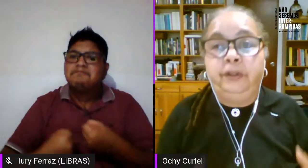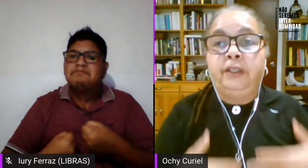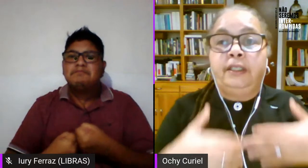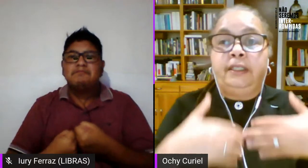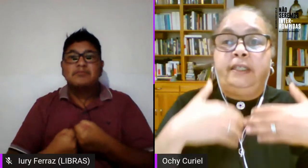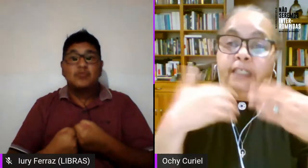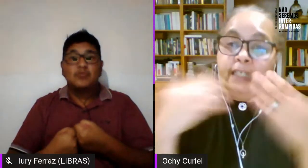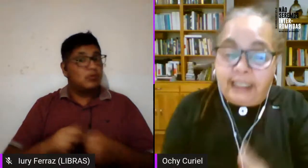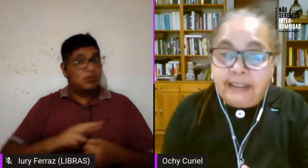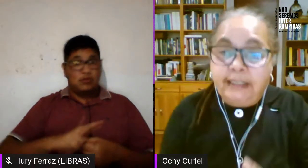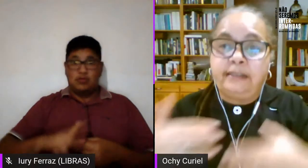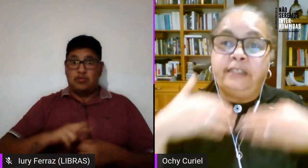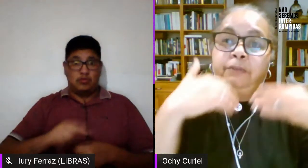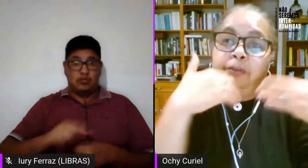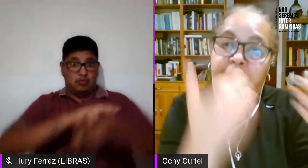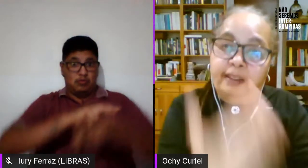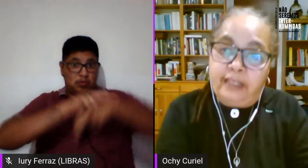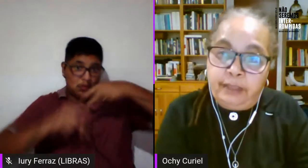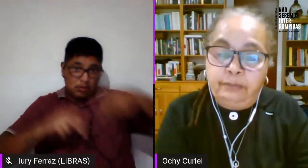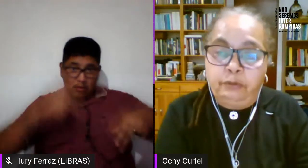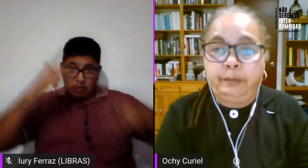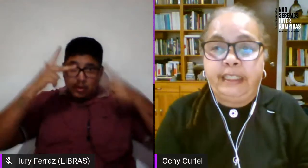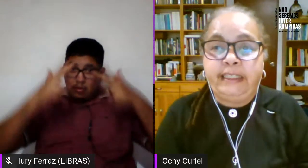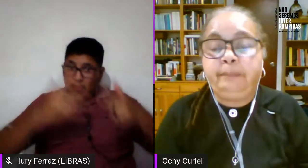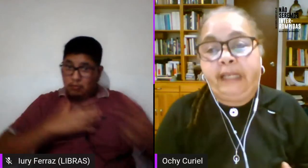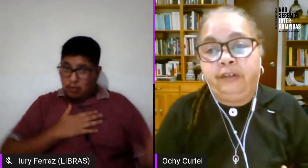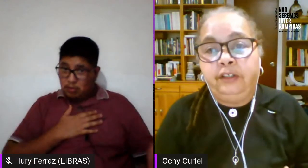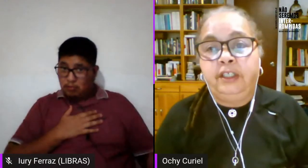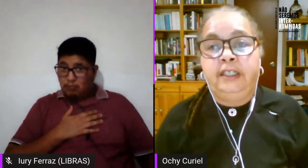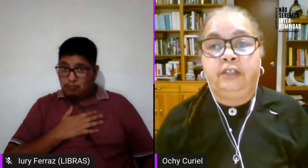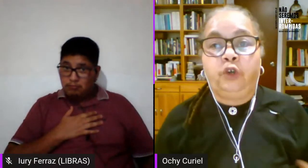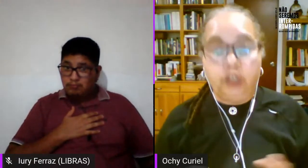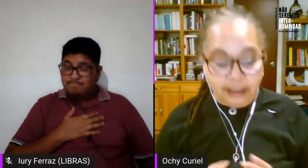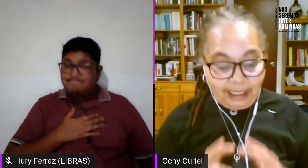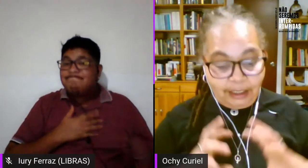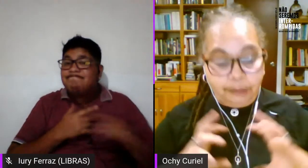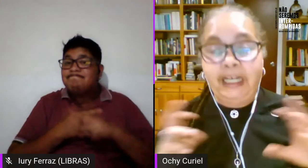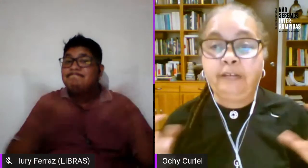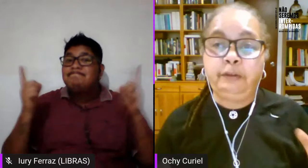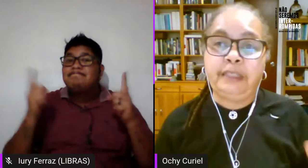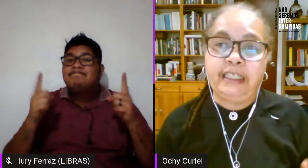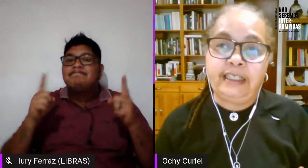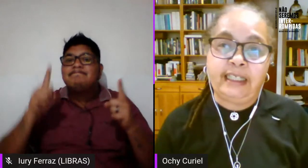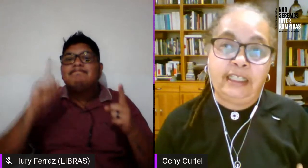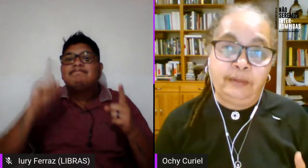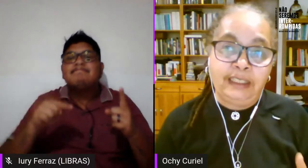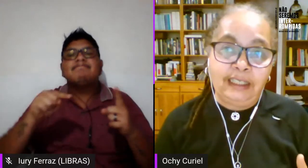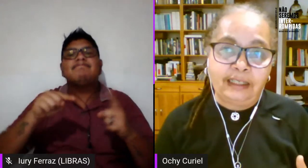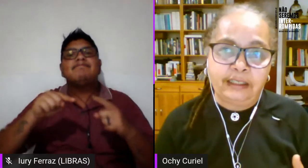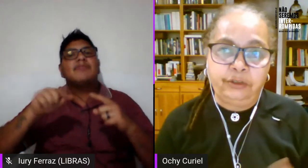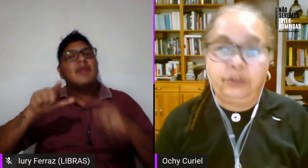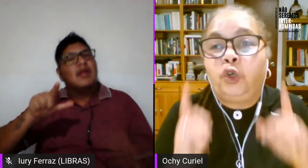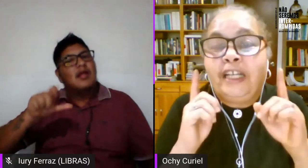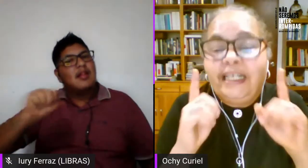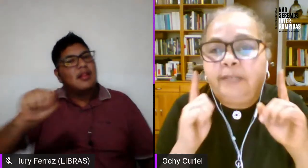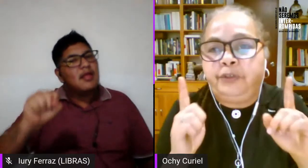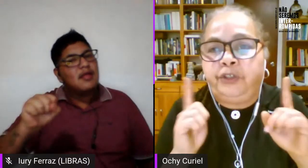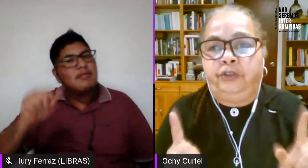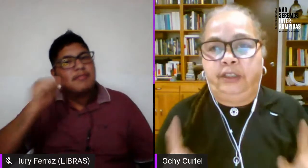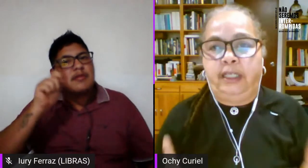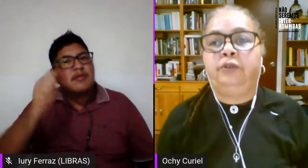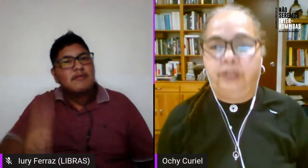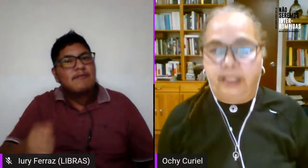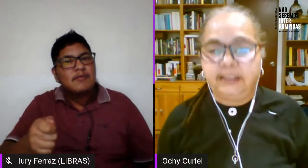por ejemplo que venía del antirracismo venía del lesbianismo feminista pero con la lesbiana feminista que a nivel de la región con